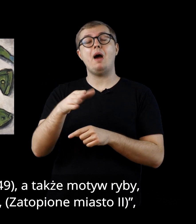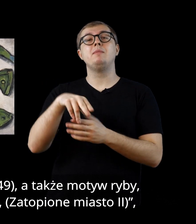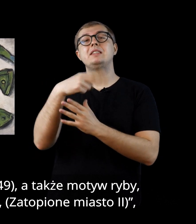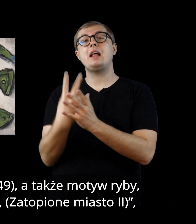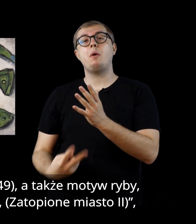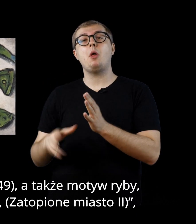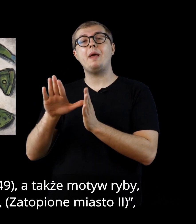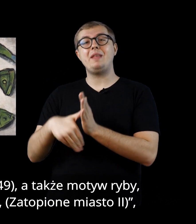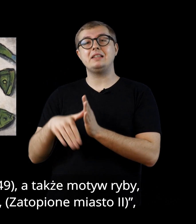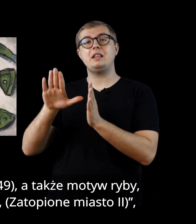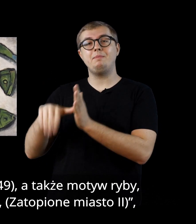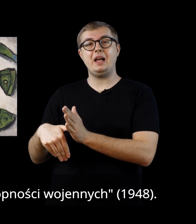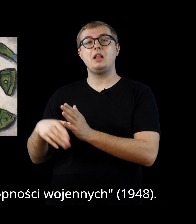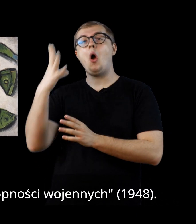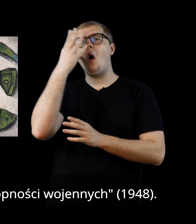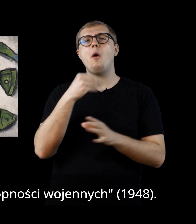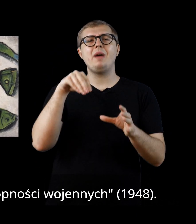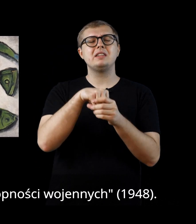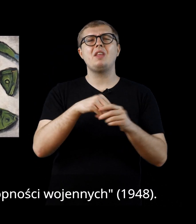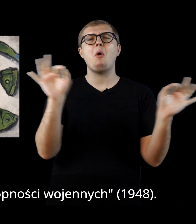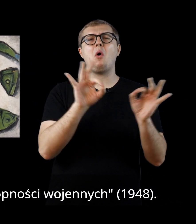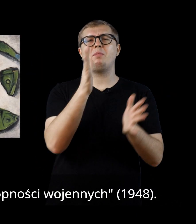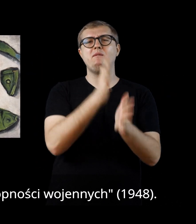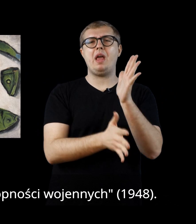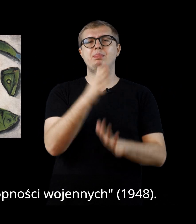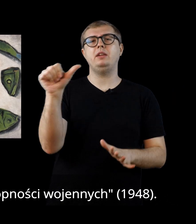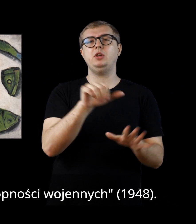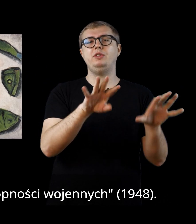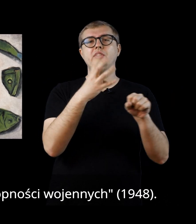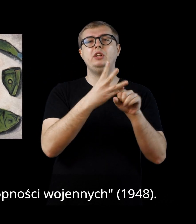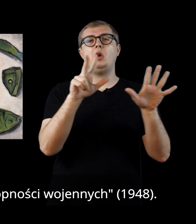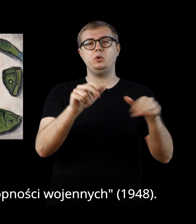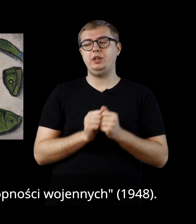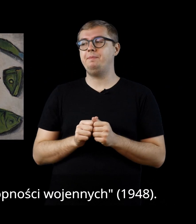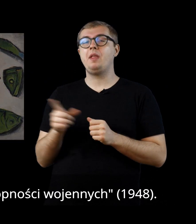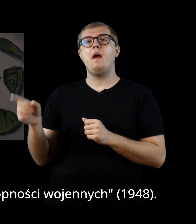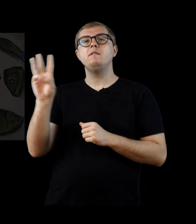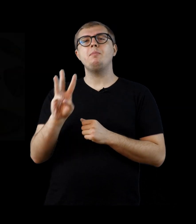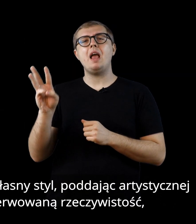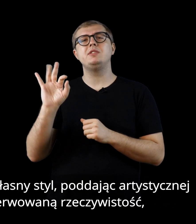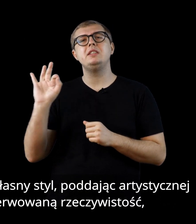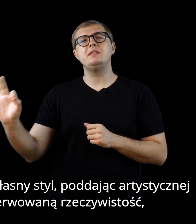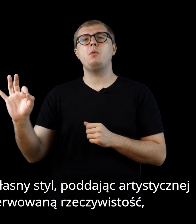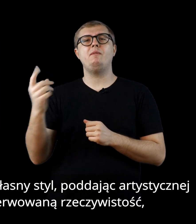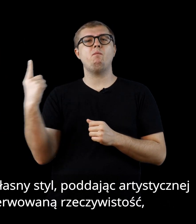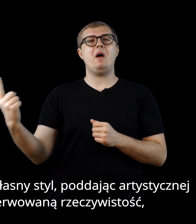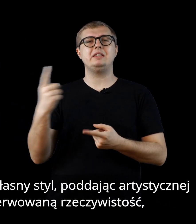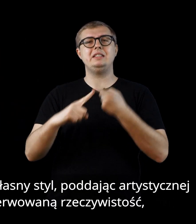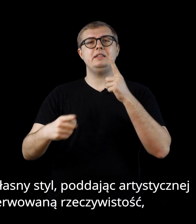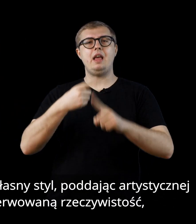miasta. Zatopione miasto 2. Obraz na temat okropności wojennej. 1948. Wróblewski kreował swój własny styl,